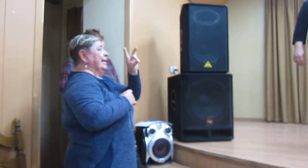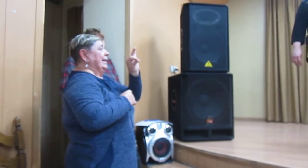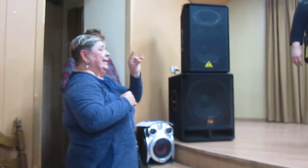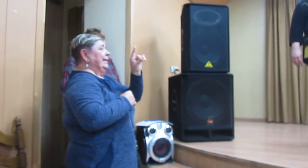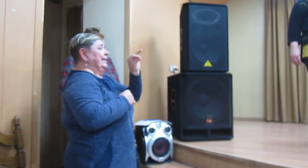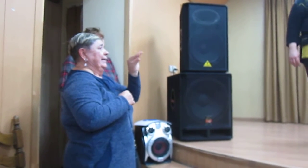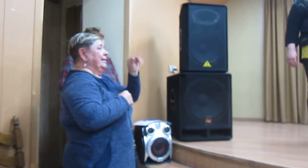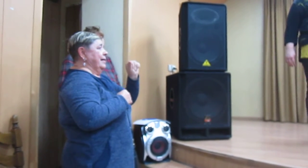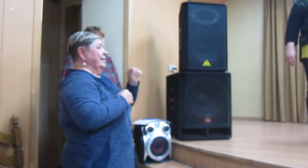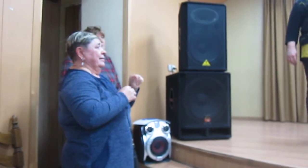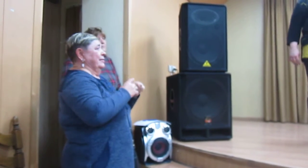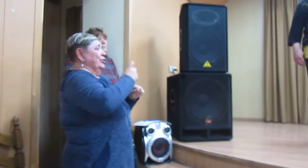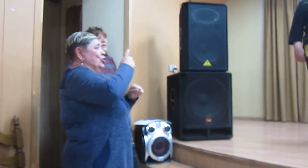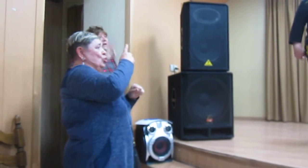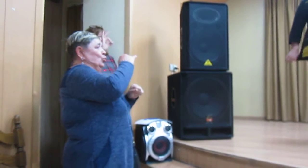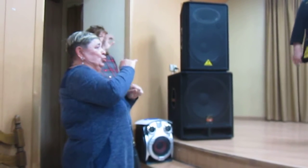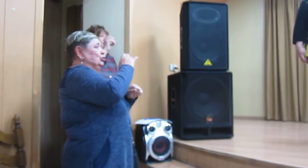Солена. Солена. Камgel.